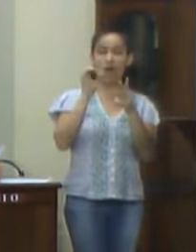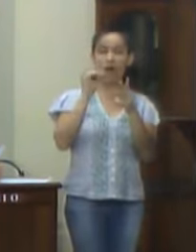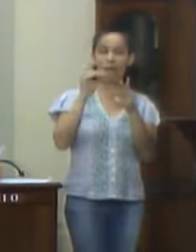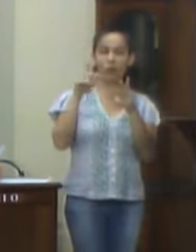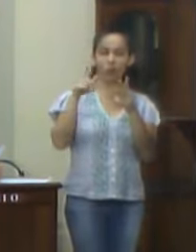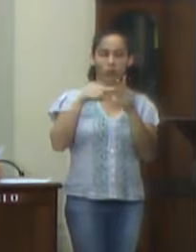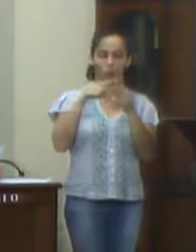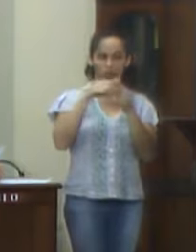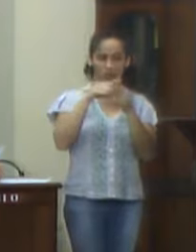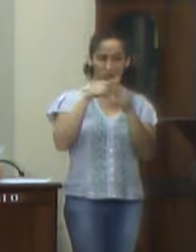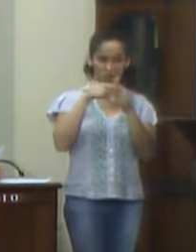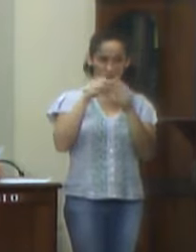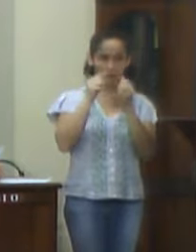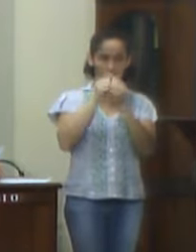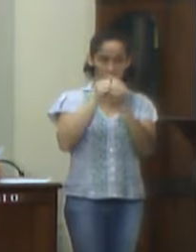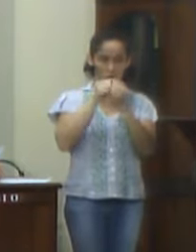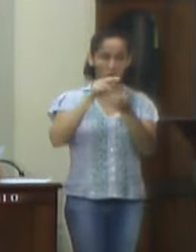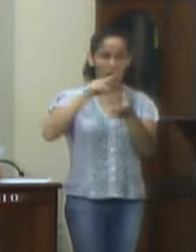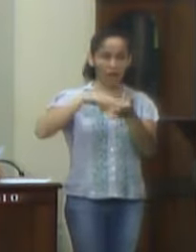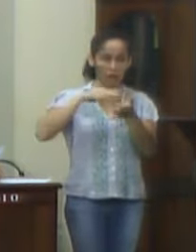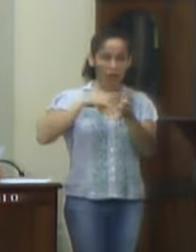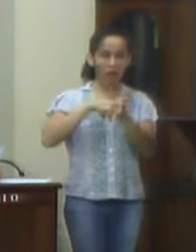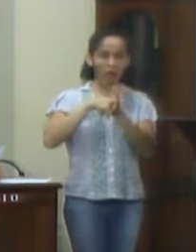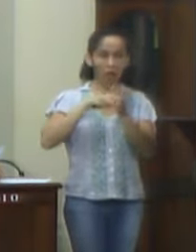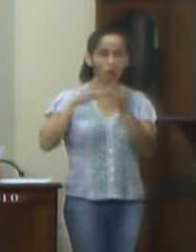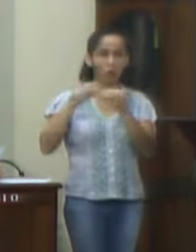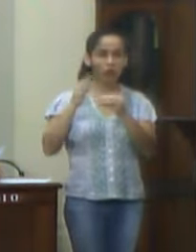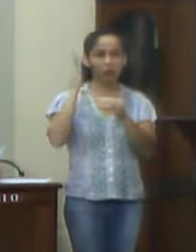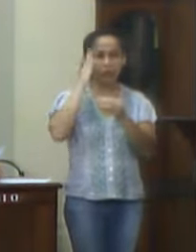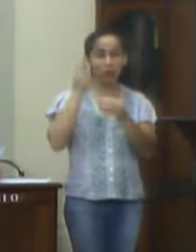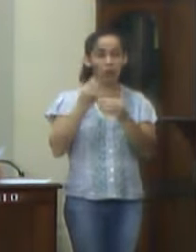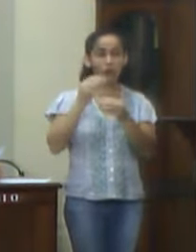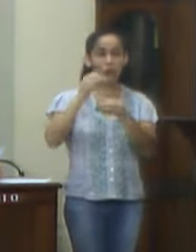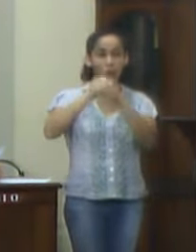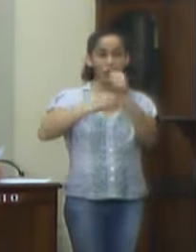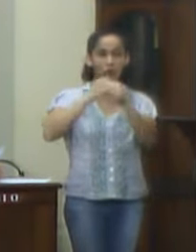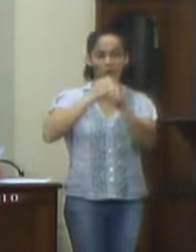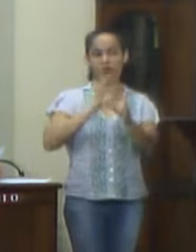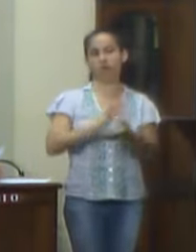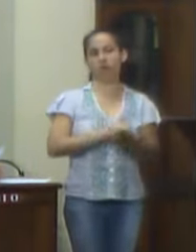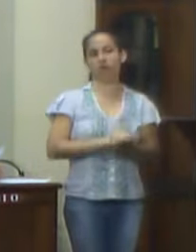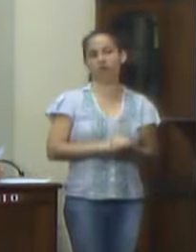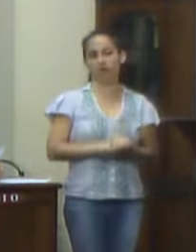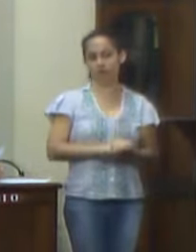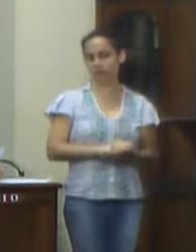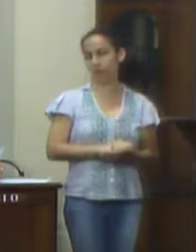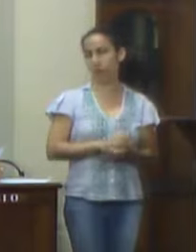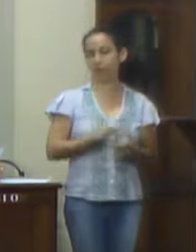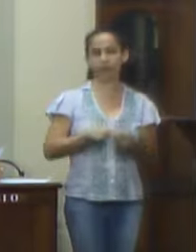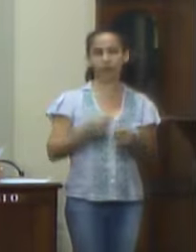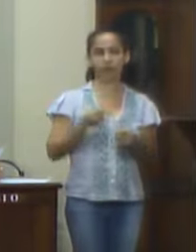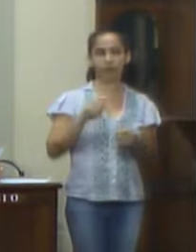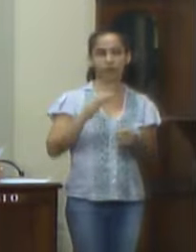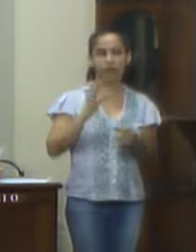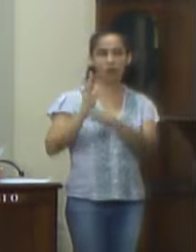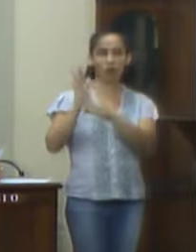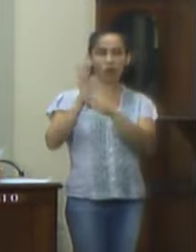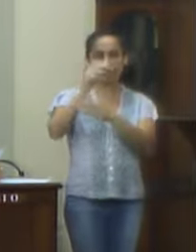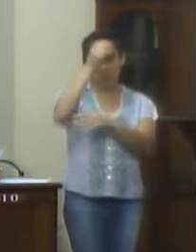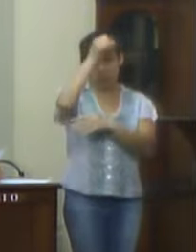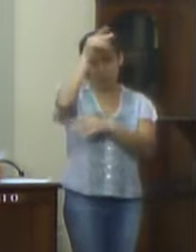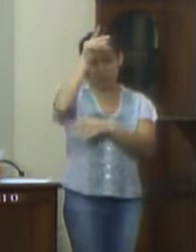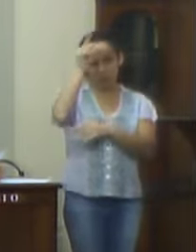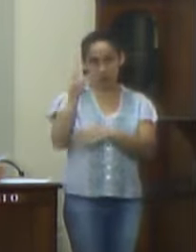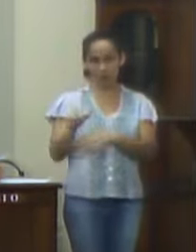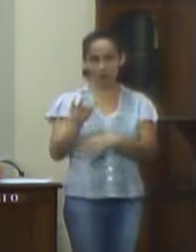legais, esta comissão na pessoa de ser relator resolve usará aparecer de forma a regular a tramitação do presente projeto de lei, sugerindo sua aprovação.